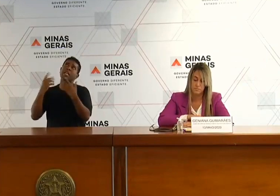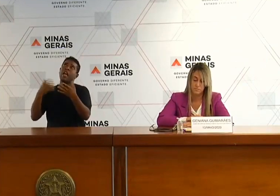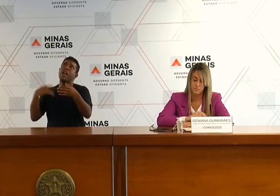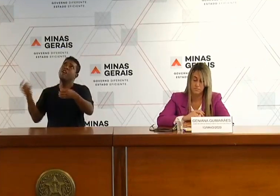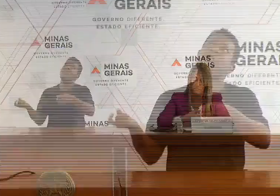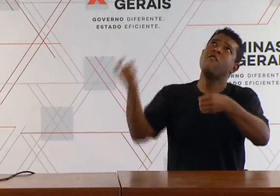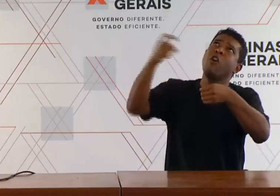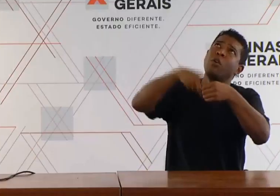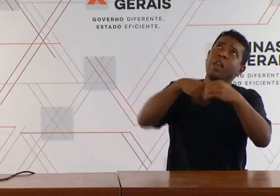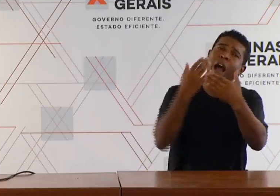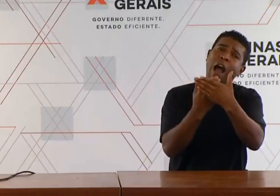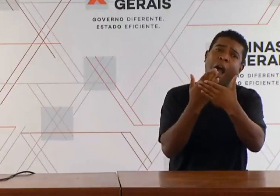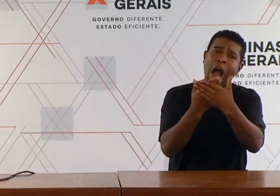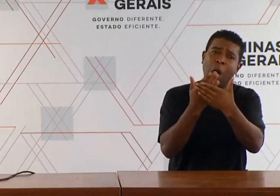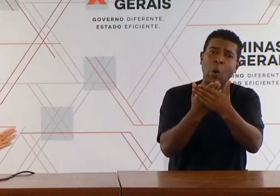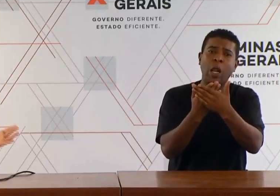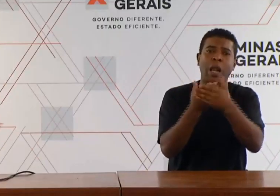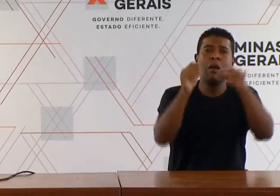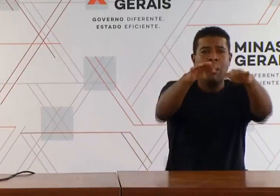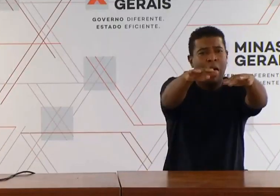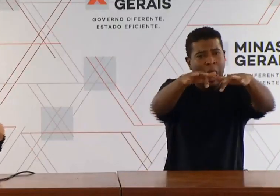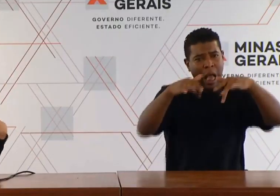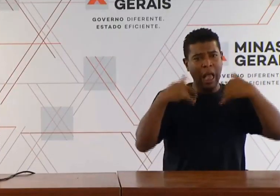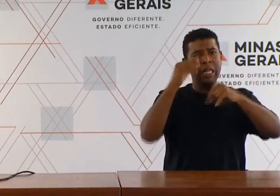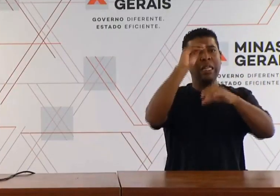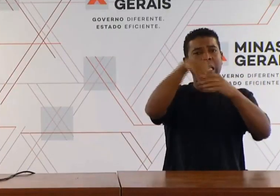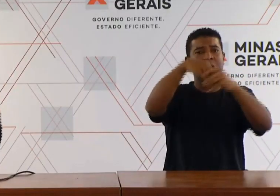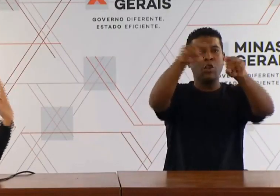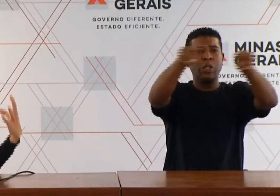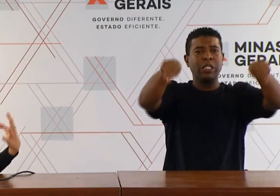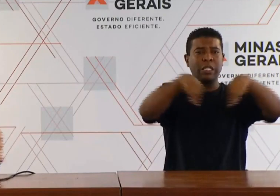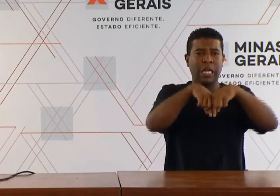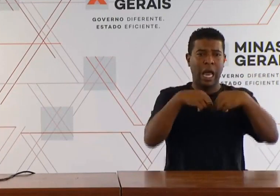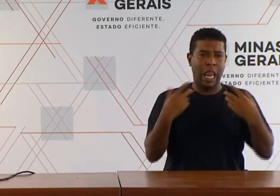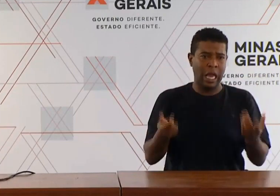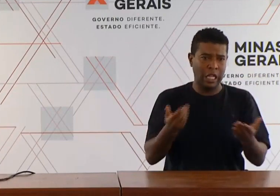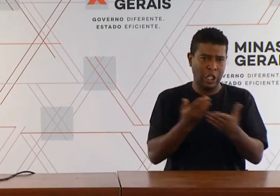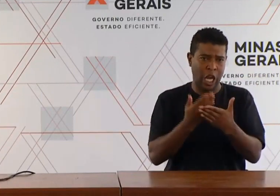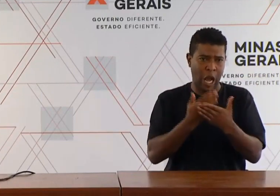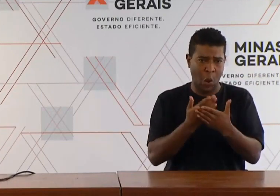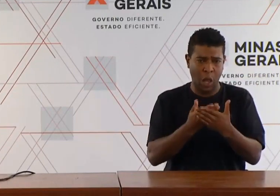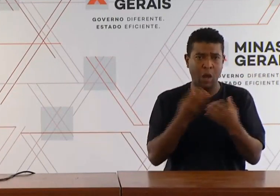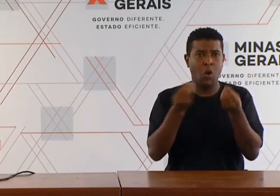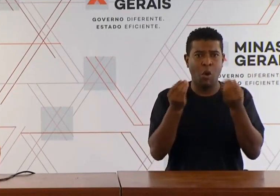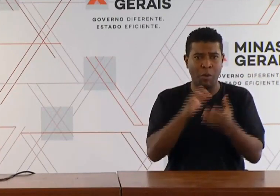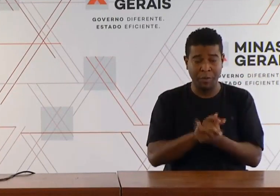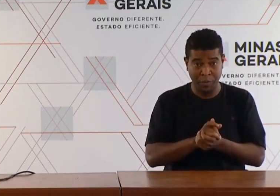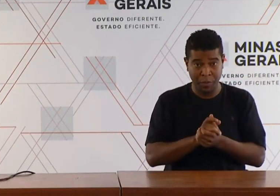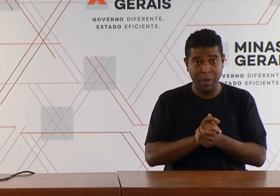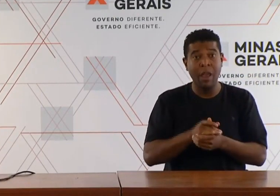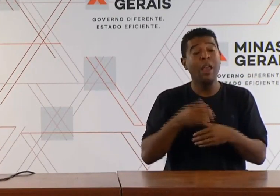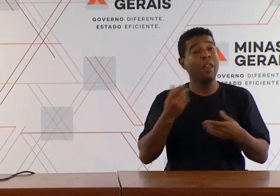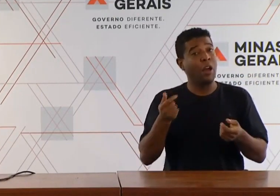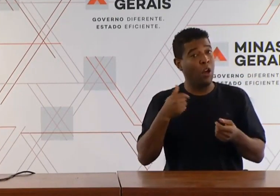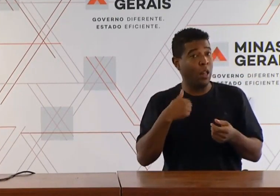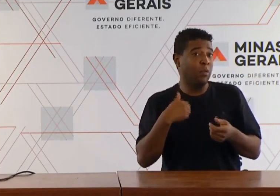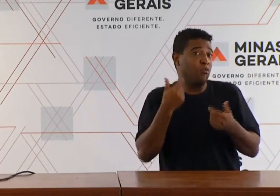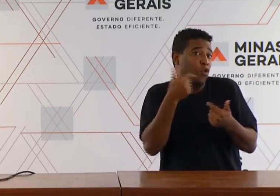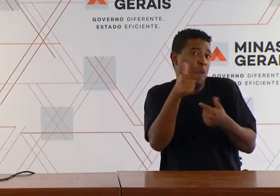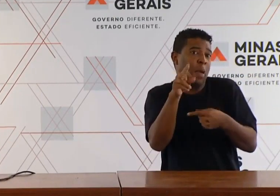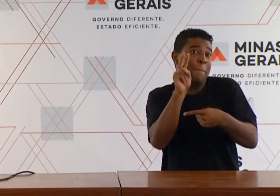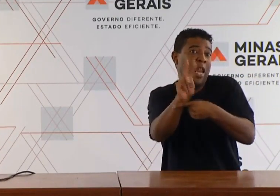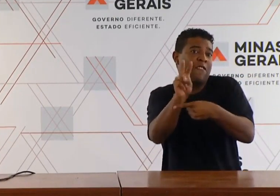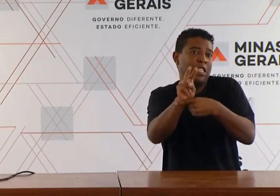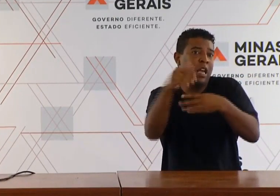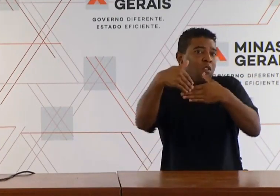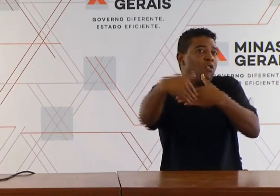Ainda não temos previsão, isso tudo depende das curvas epidemiológicas. A gente tem acompanhado isso juntamente com o